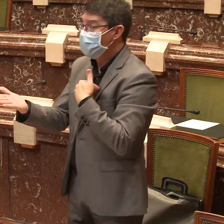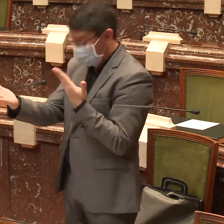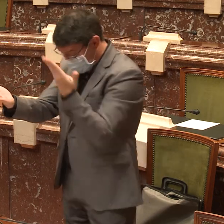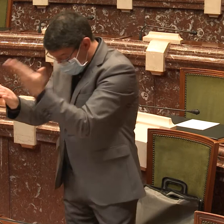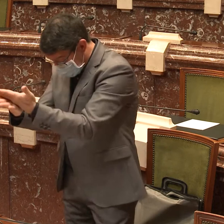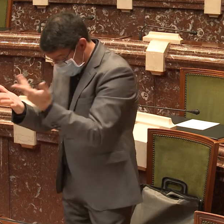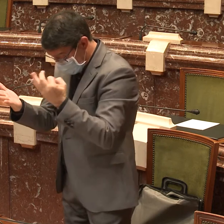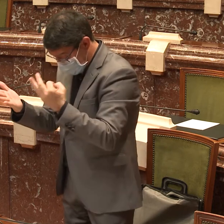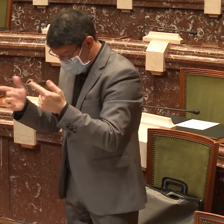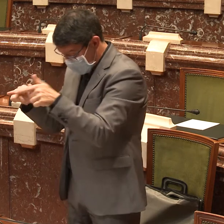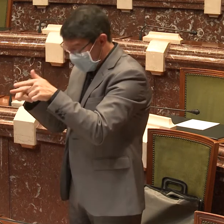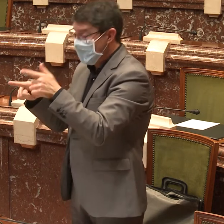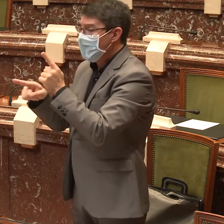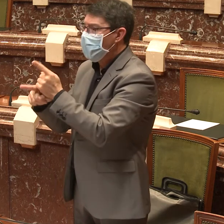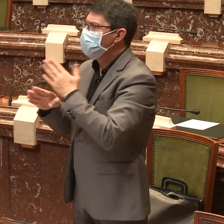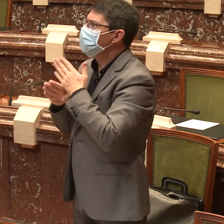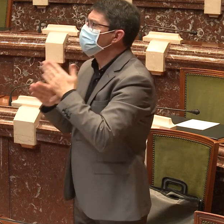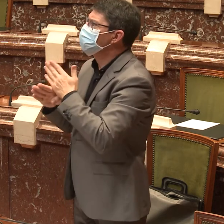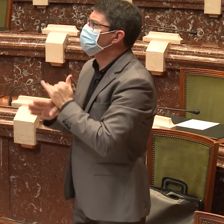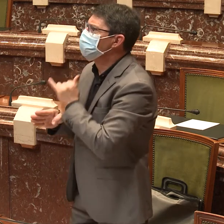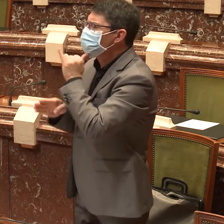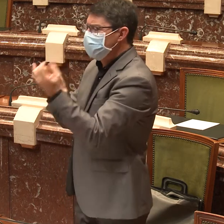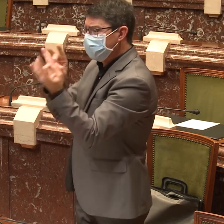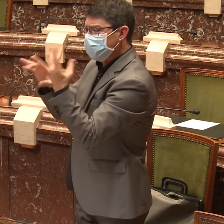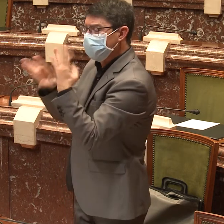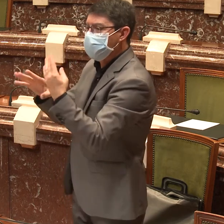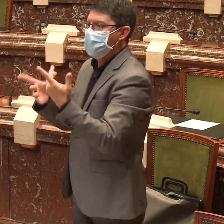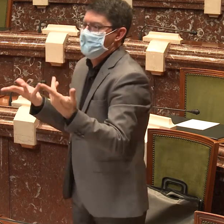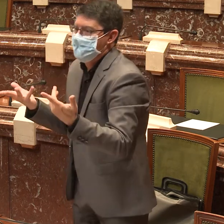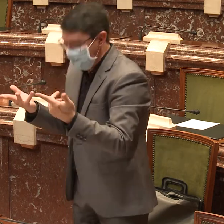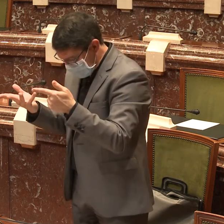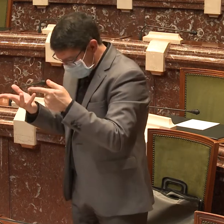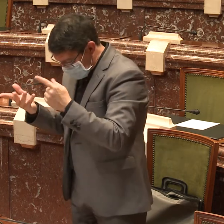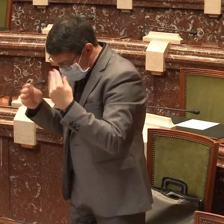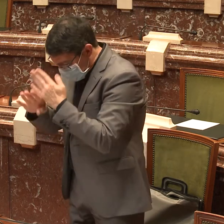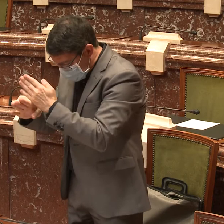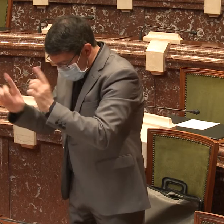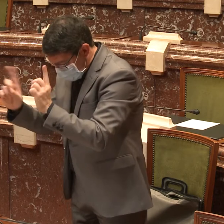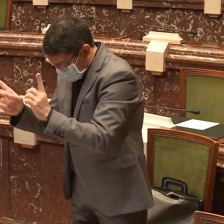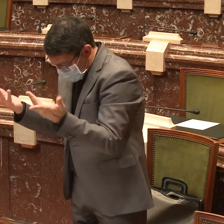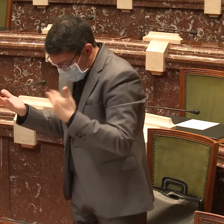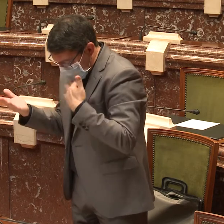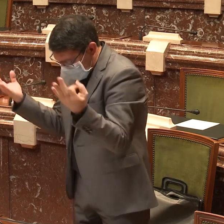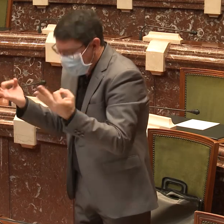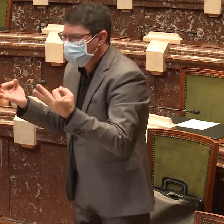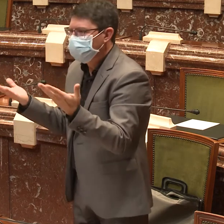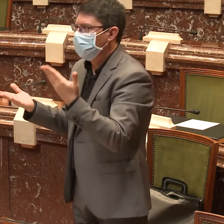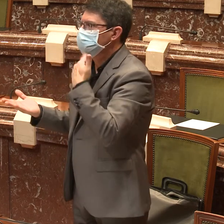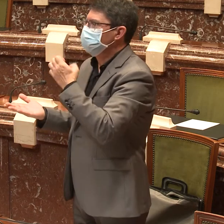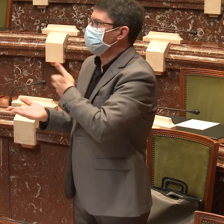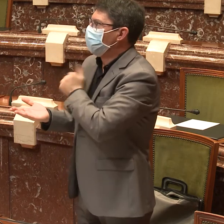de emergencia murcia accesible con un servicio de comunicación vía chat que resulta un paso hacia la accesibilidad, pero insuficiente,